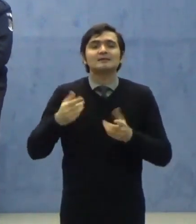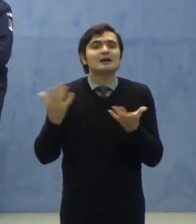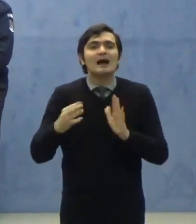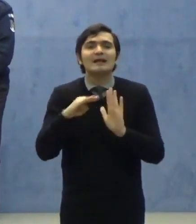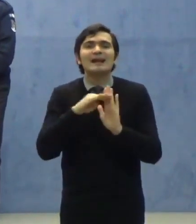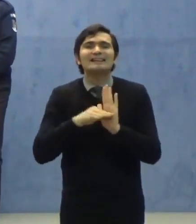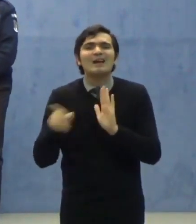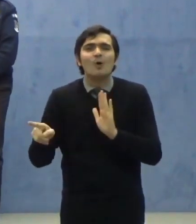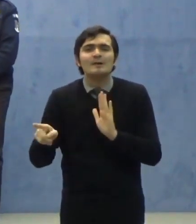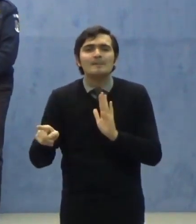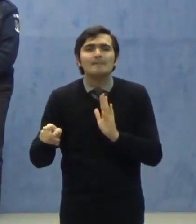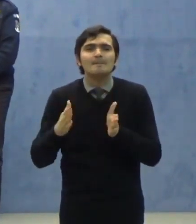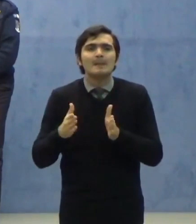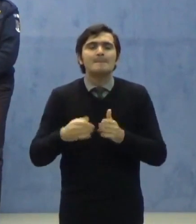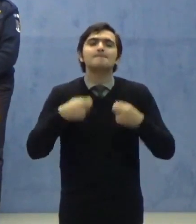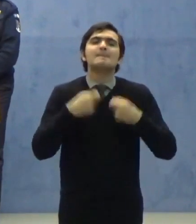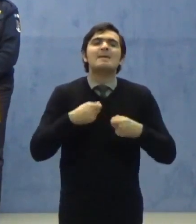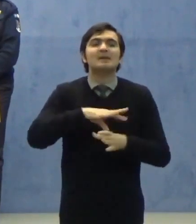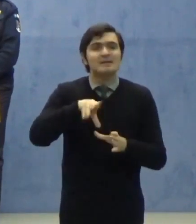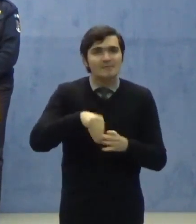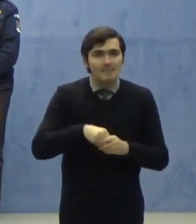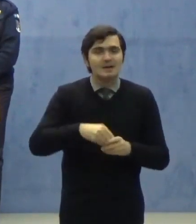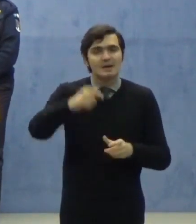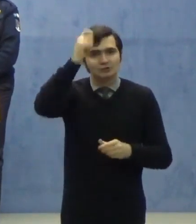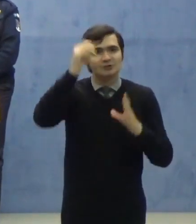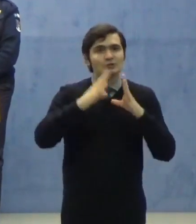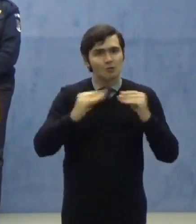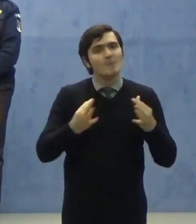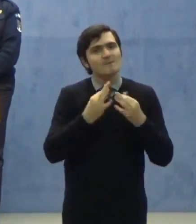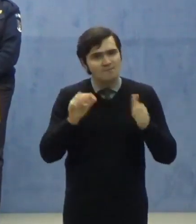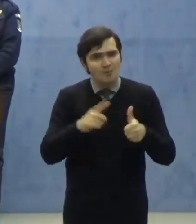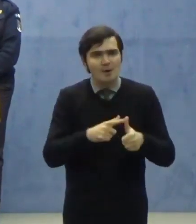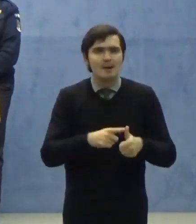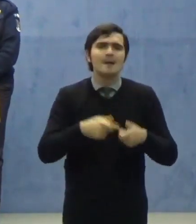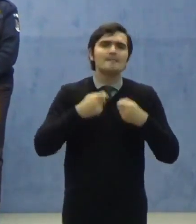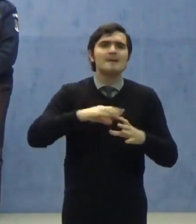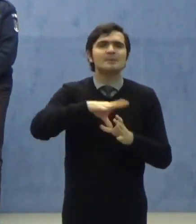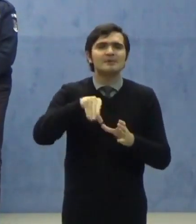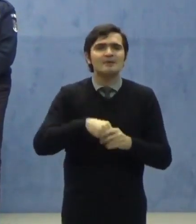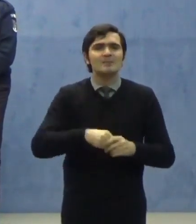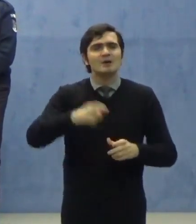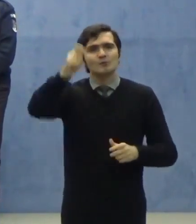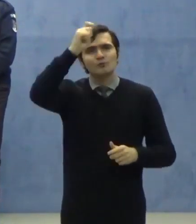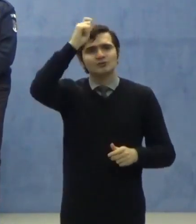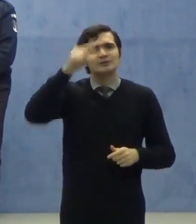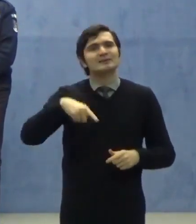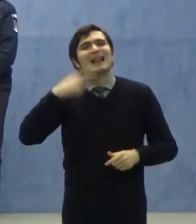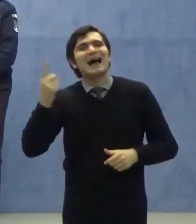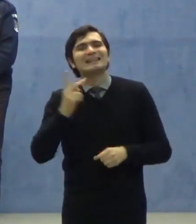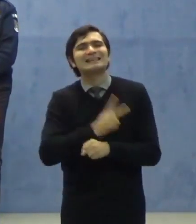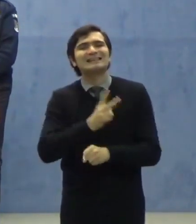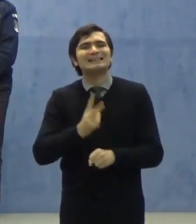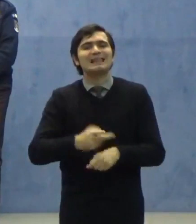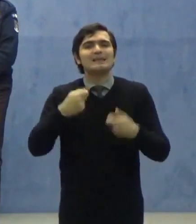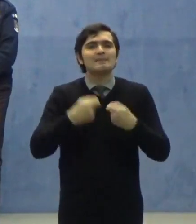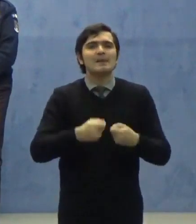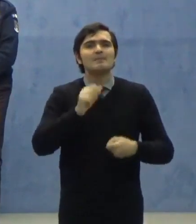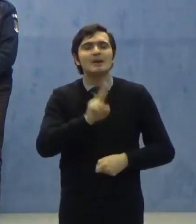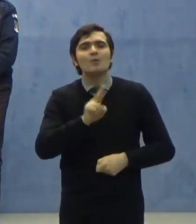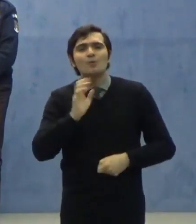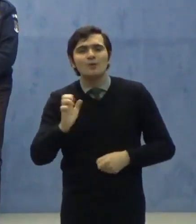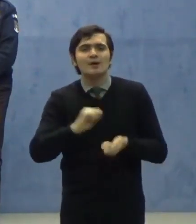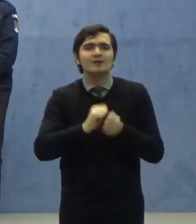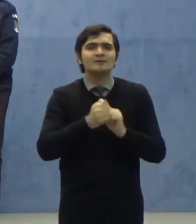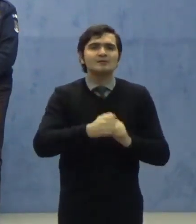membrii de familiei cetățenilor români, sunt membrii de familiei cetățenilor alte state membri ale Uniunii Europene sau ale